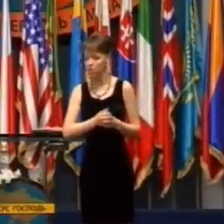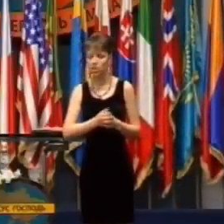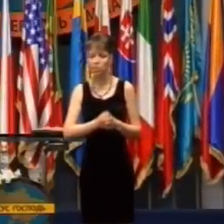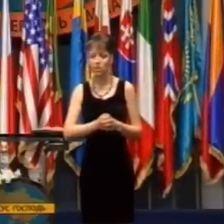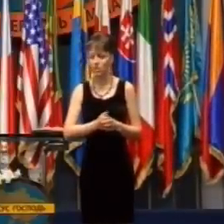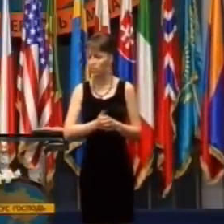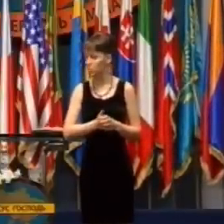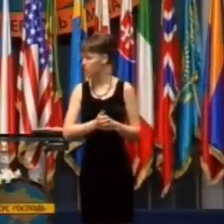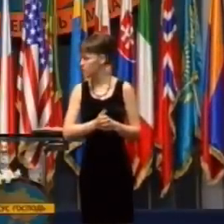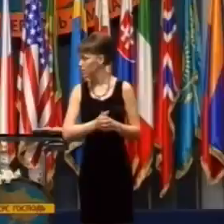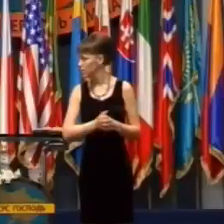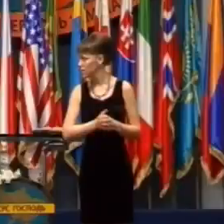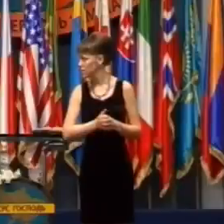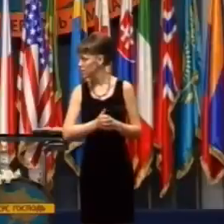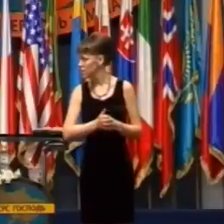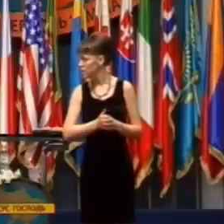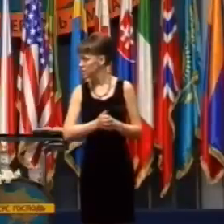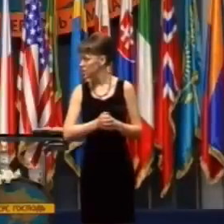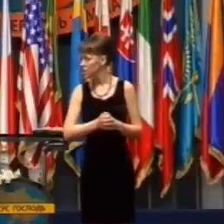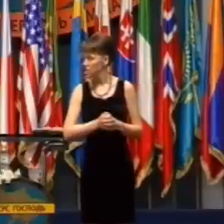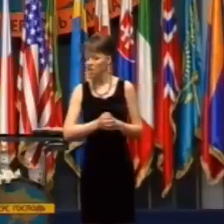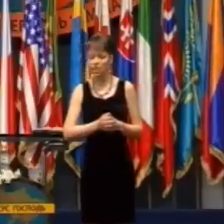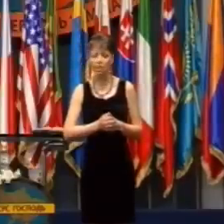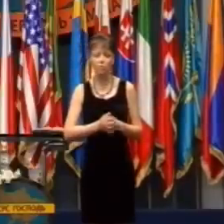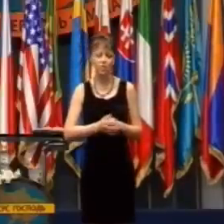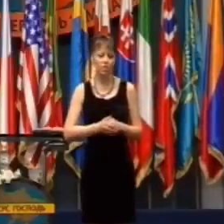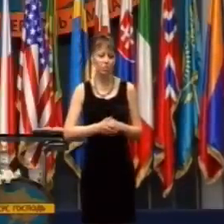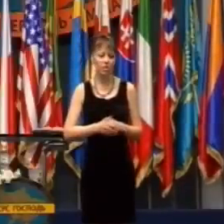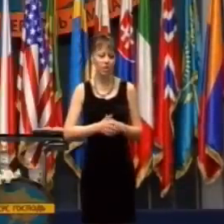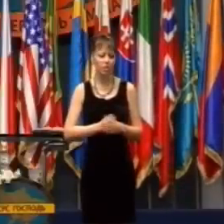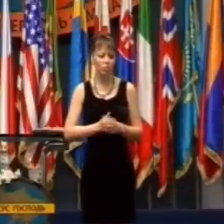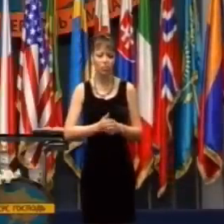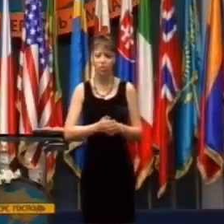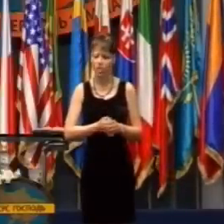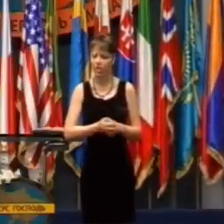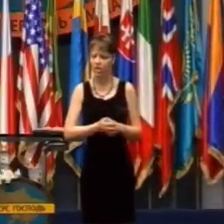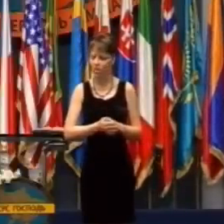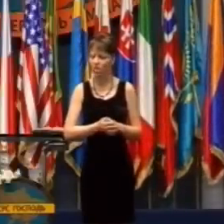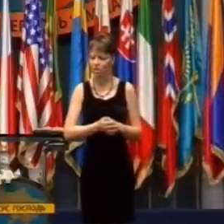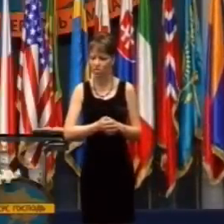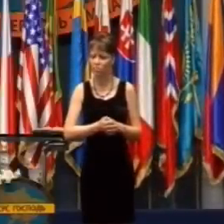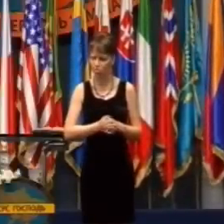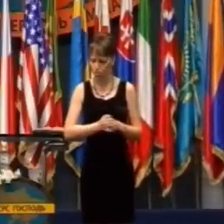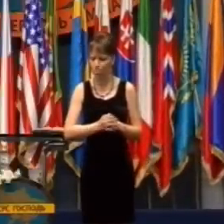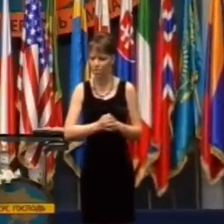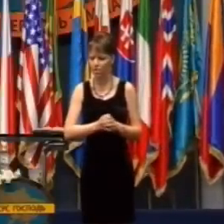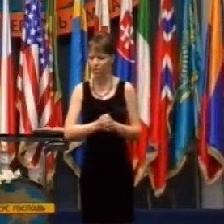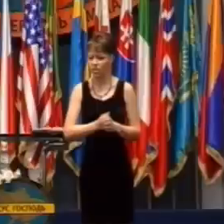a žena sa ma spýtala, myslíš si, že bude v poriadku?